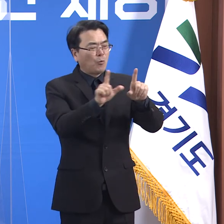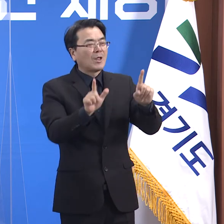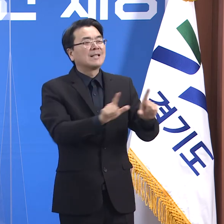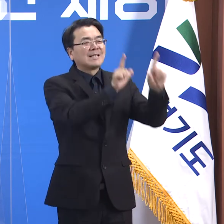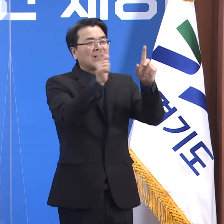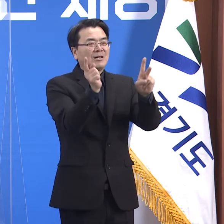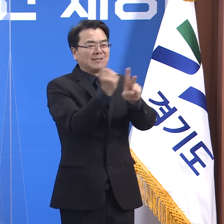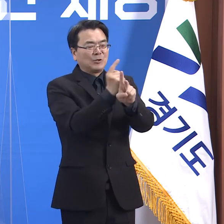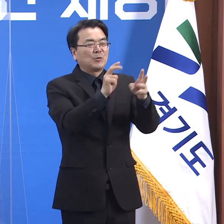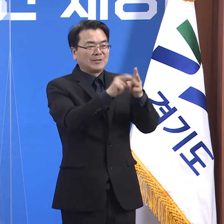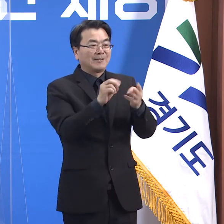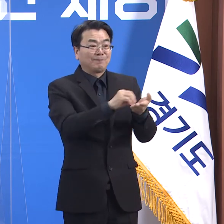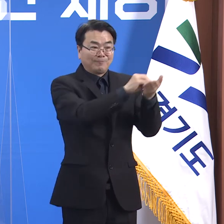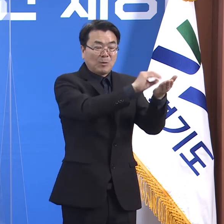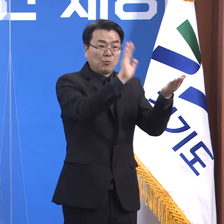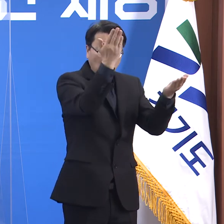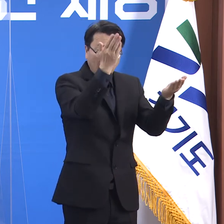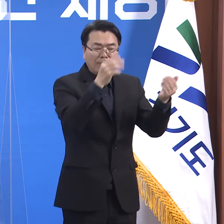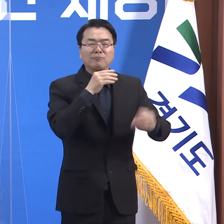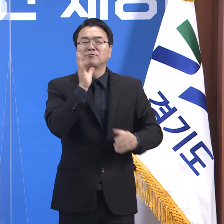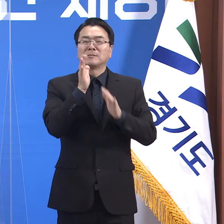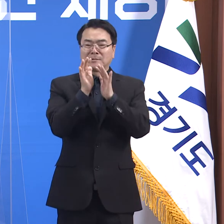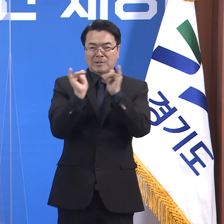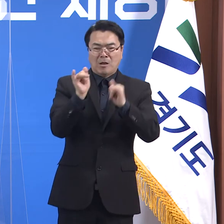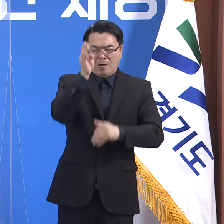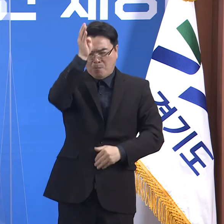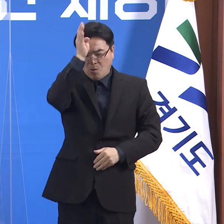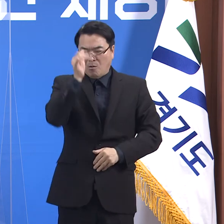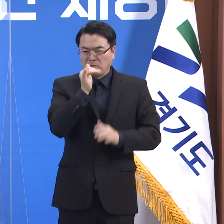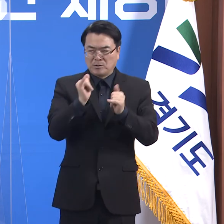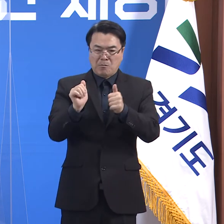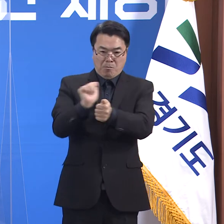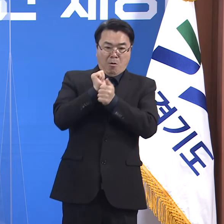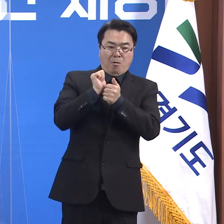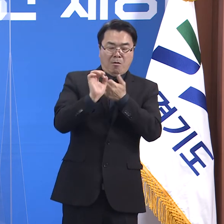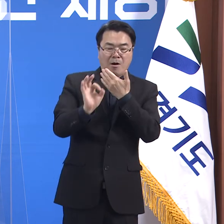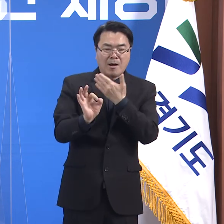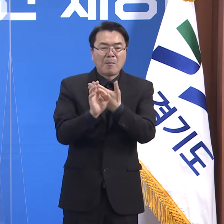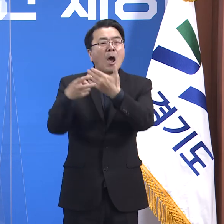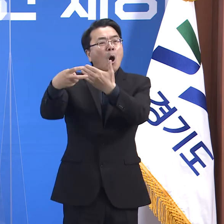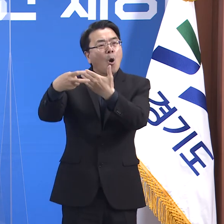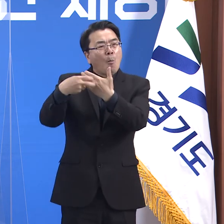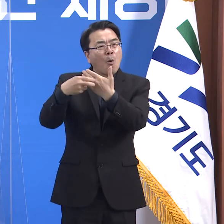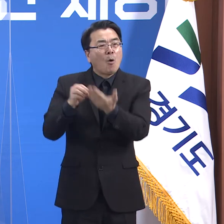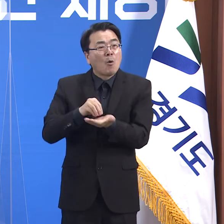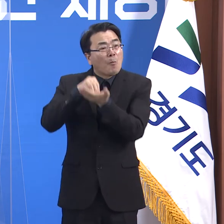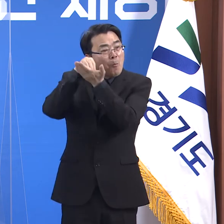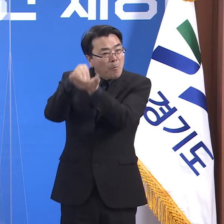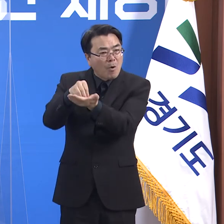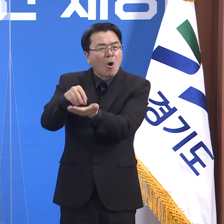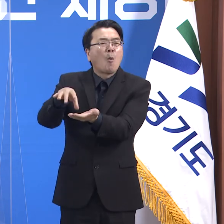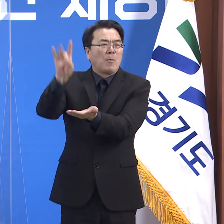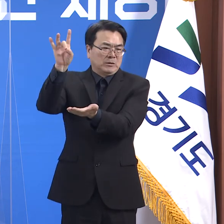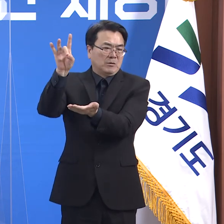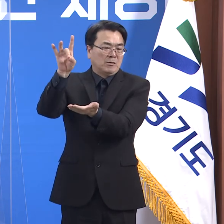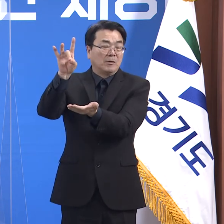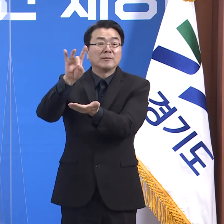이송하고 나이가 많고 기저질병이 있는 사람이 감염되면 병원에 우선 배정하기 때문입니다.